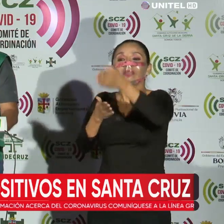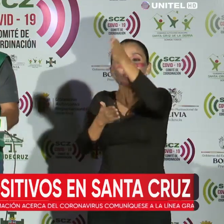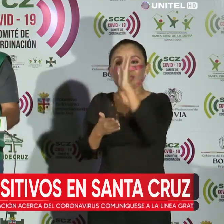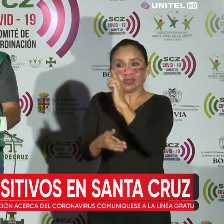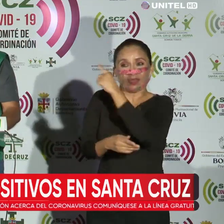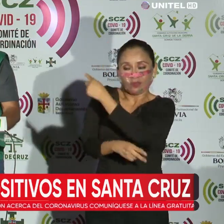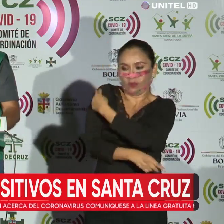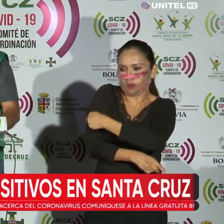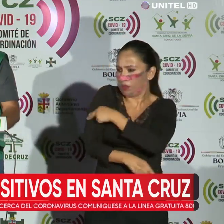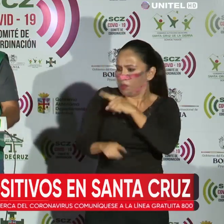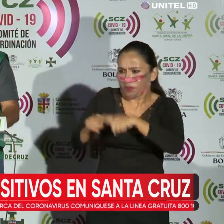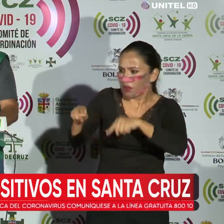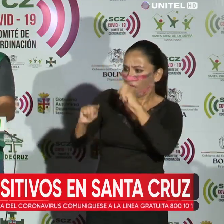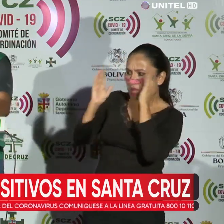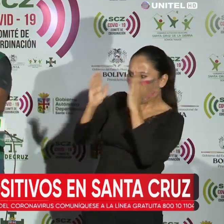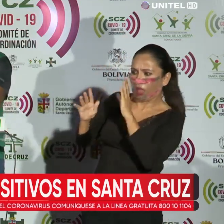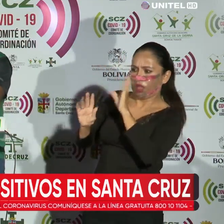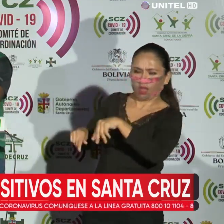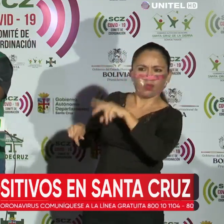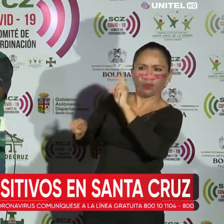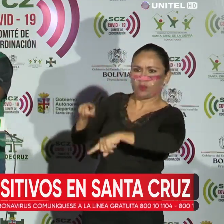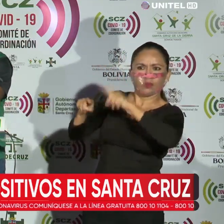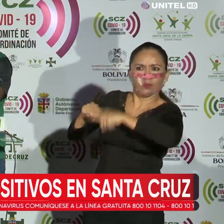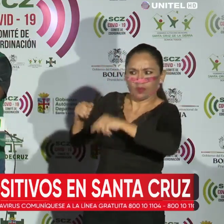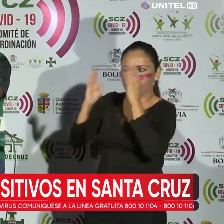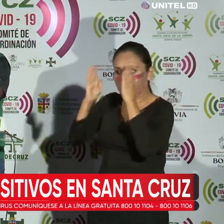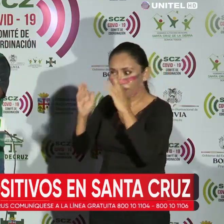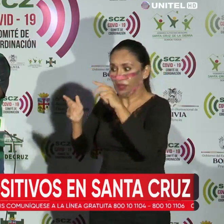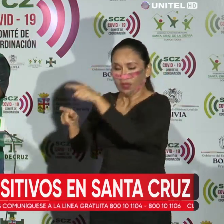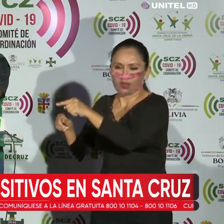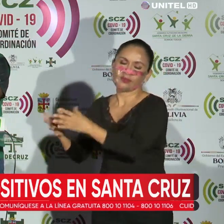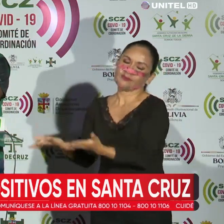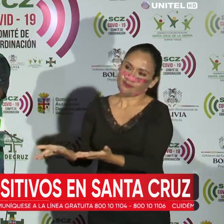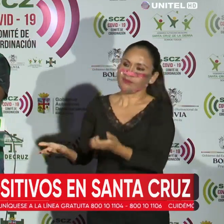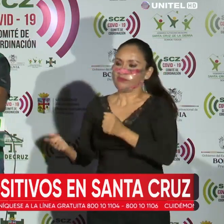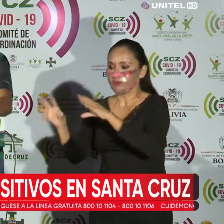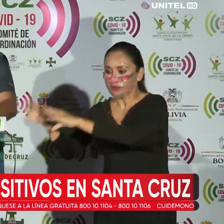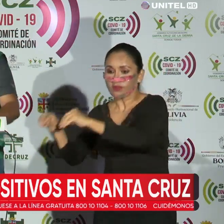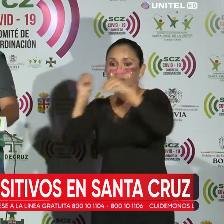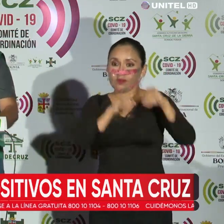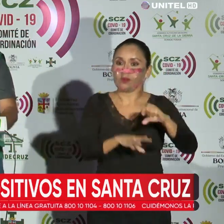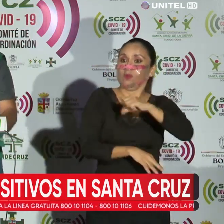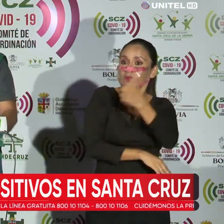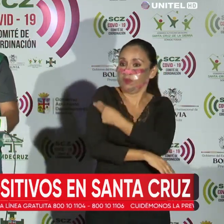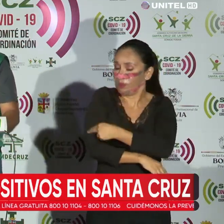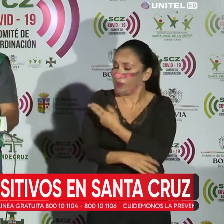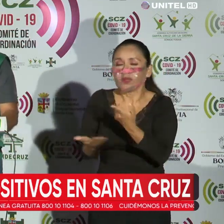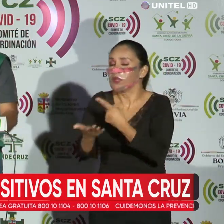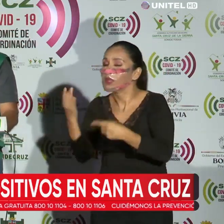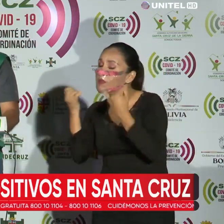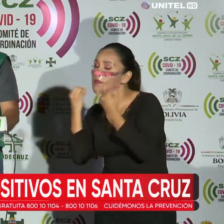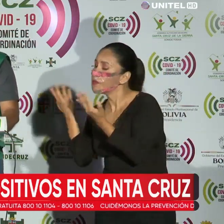pero no ha tenido la atención médica, efectiva, se ha llevado a otros hospitales. Sí,